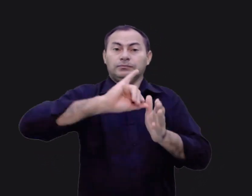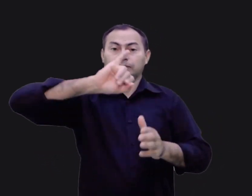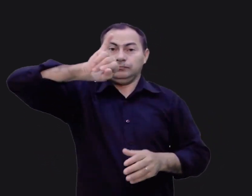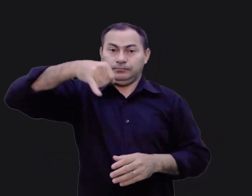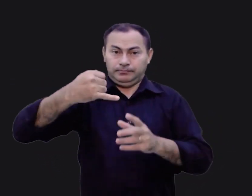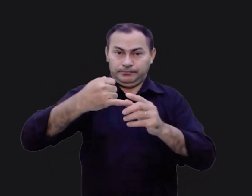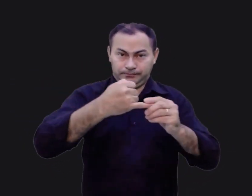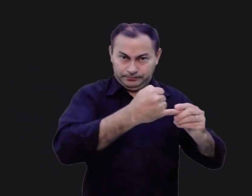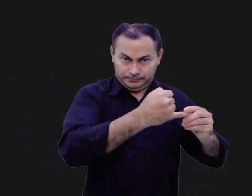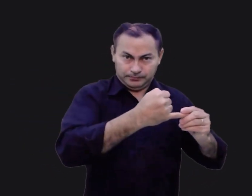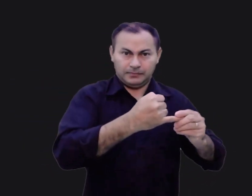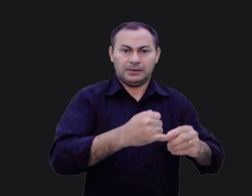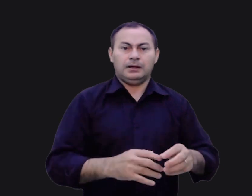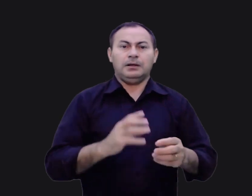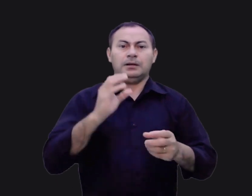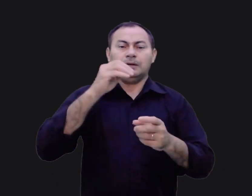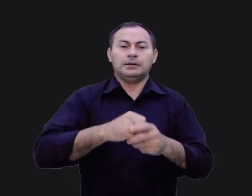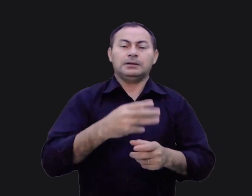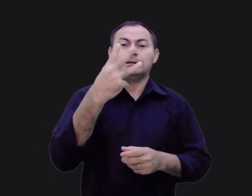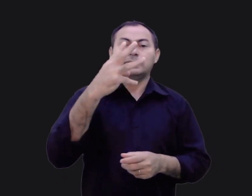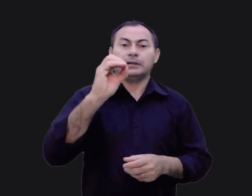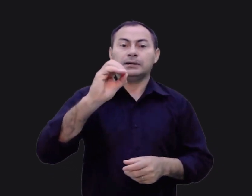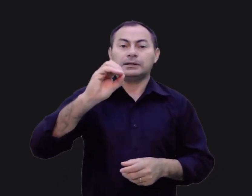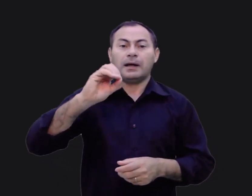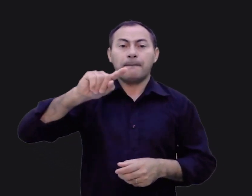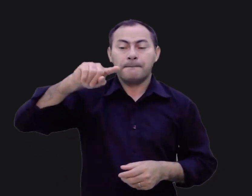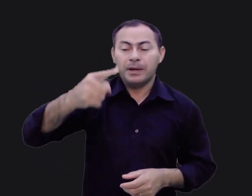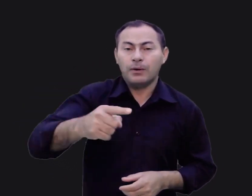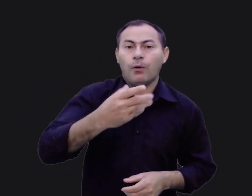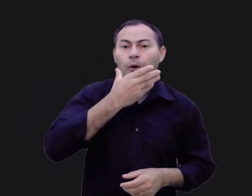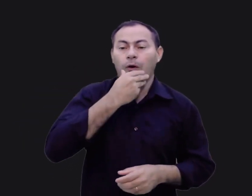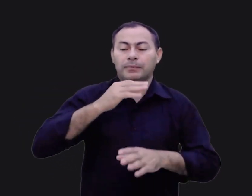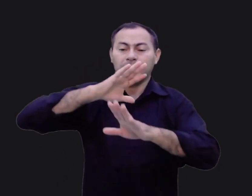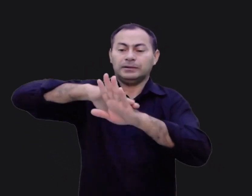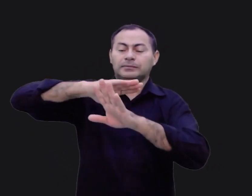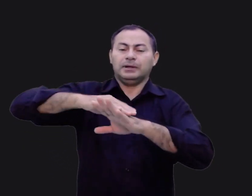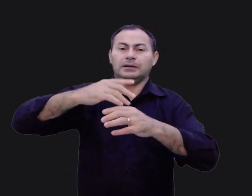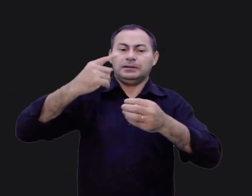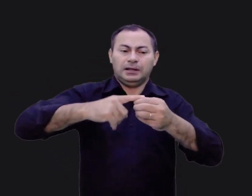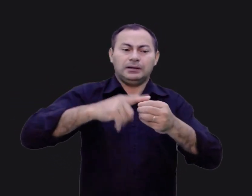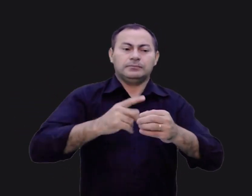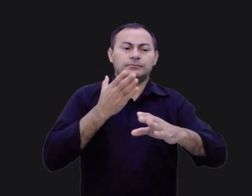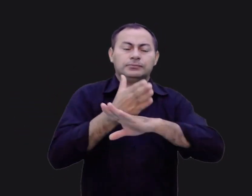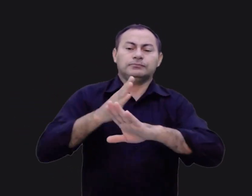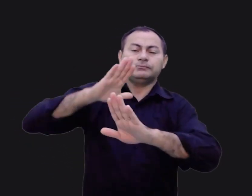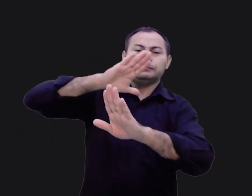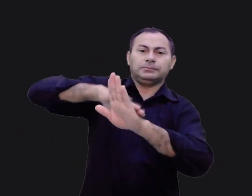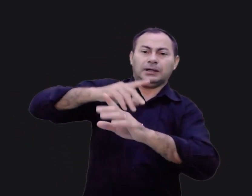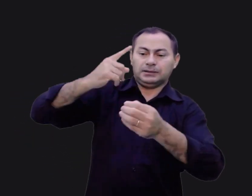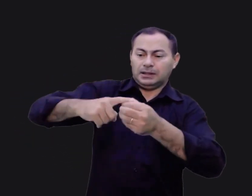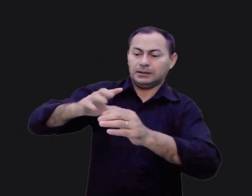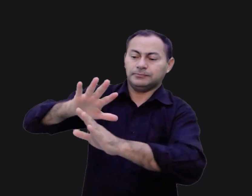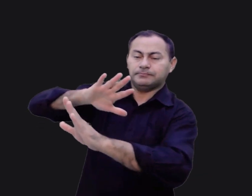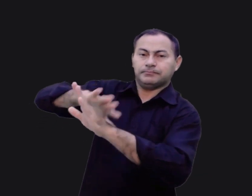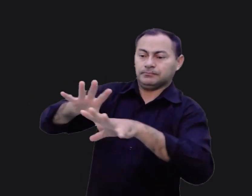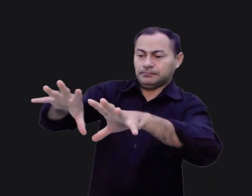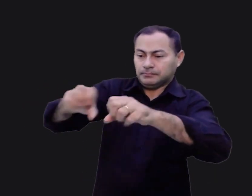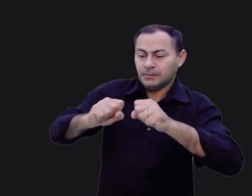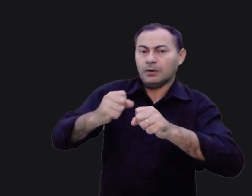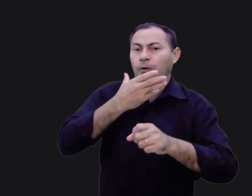Josué tinha colocado 30 mil homens atrás da cidade para que eles a atacassem por trás e a tomassem